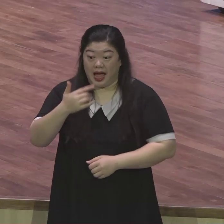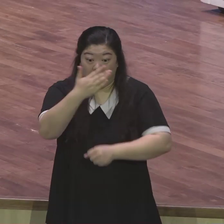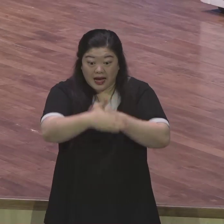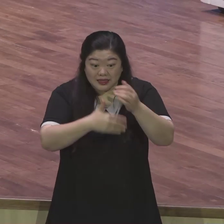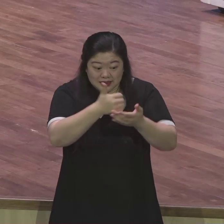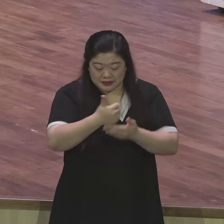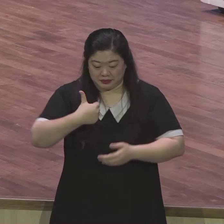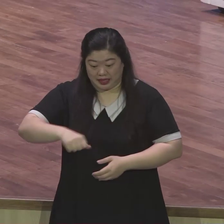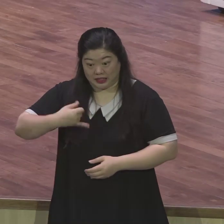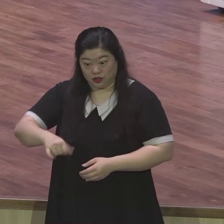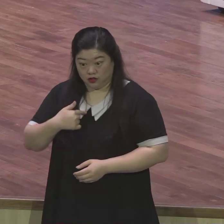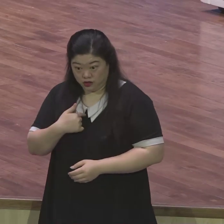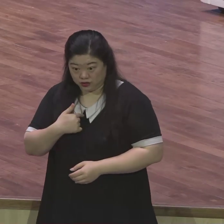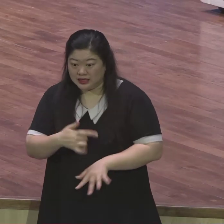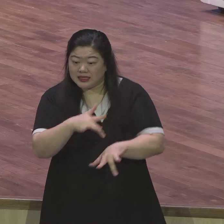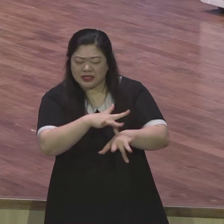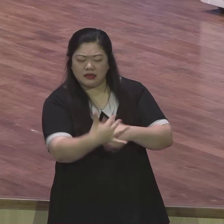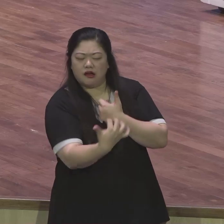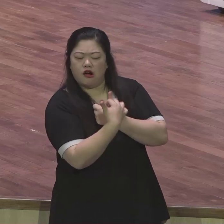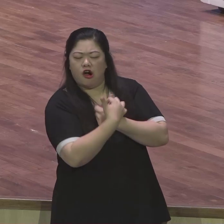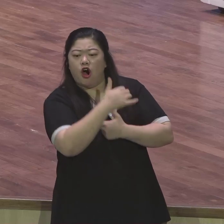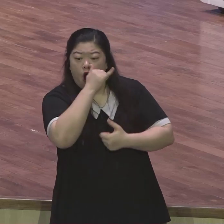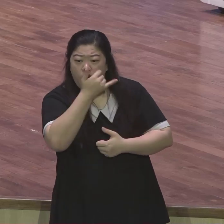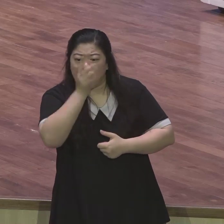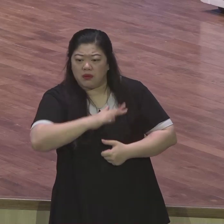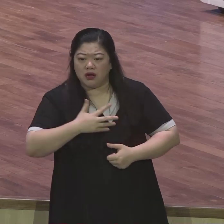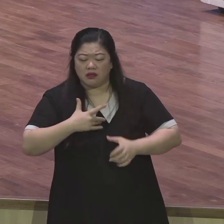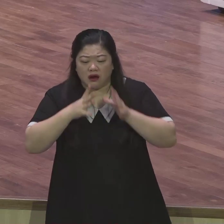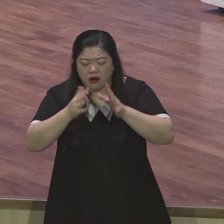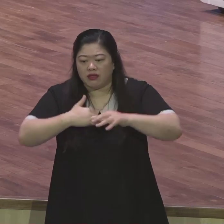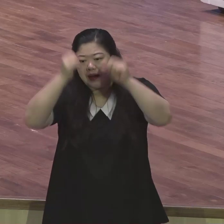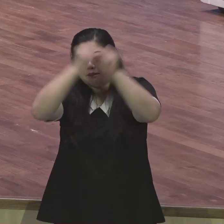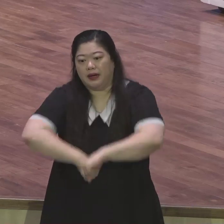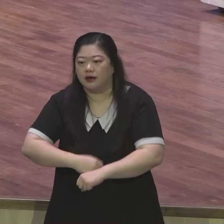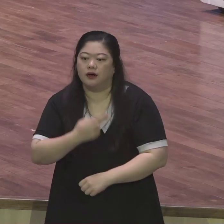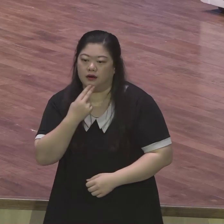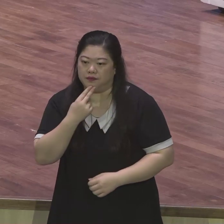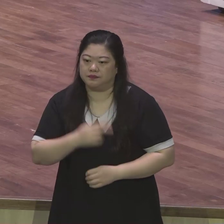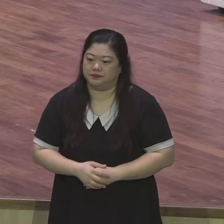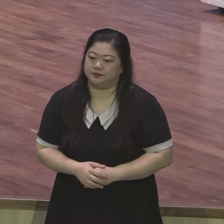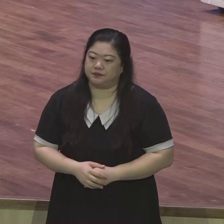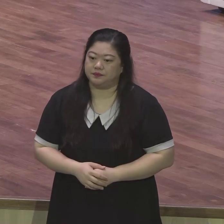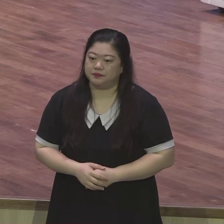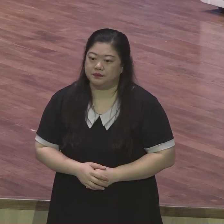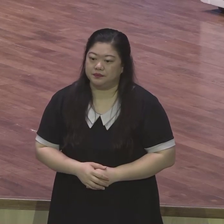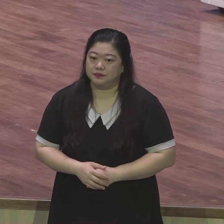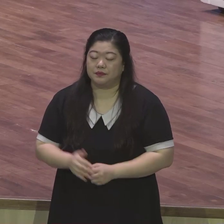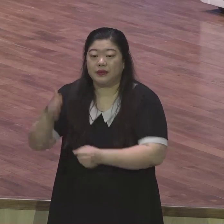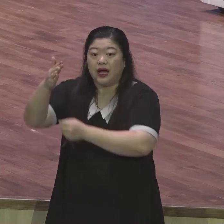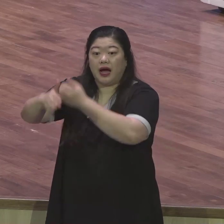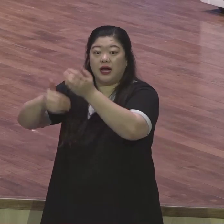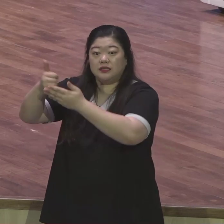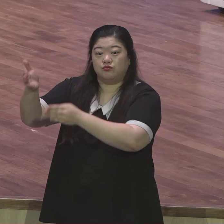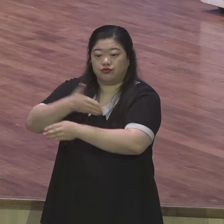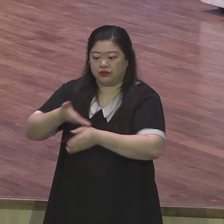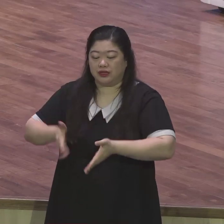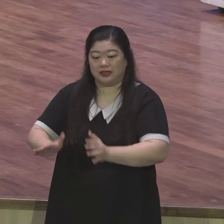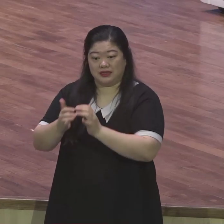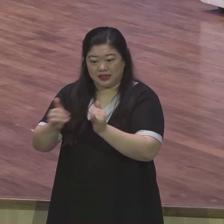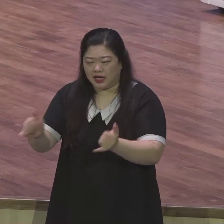망하게 할 수 없습니다 유한일서 5장 18절에 분명히 말하고 있습니다 하나님께로부터 난 자는 다 범죄하지 않아야 하는 줄을